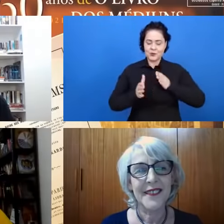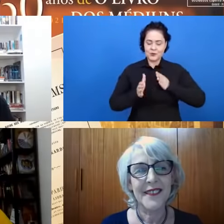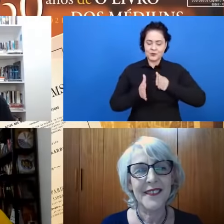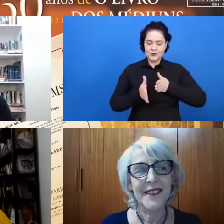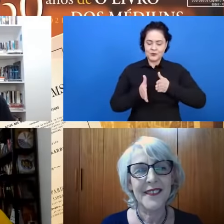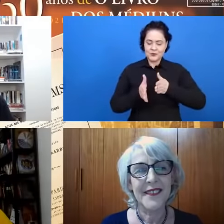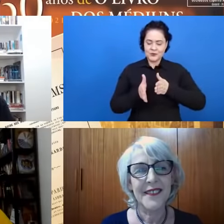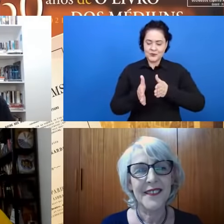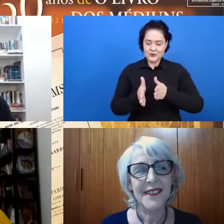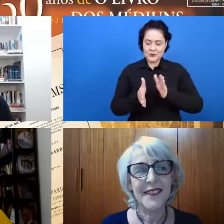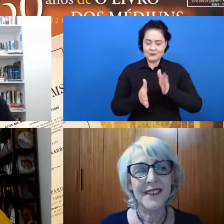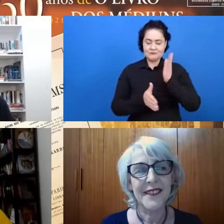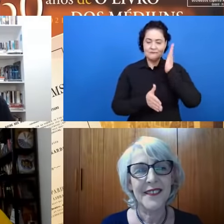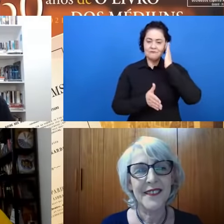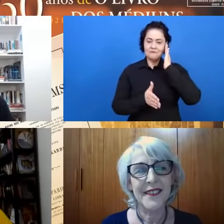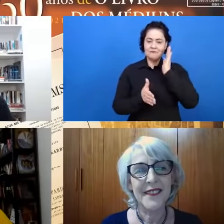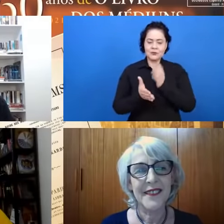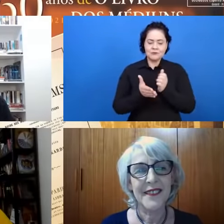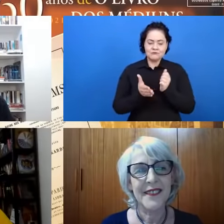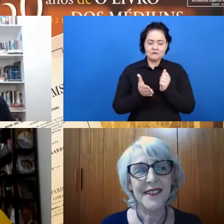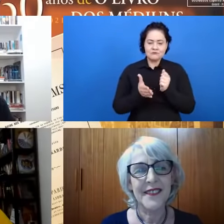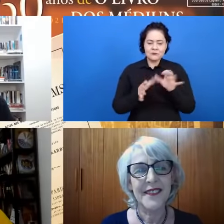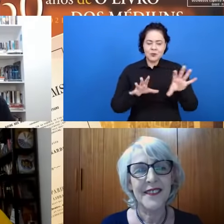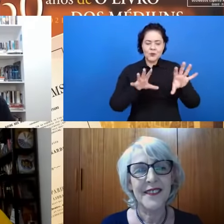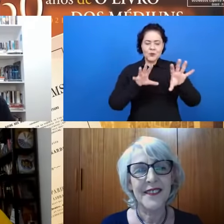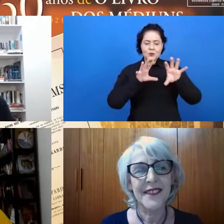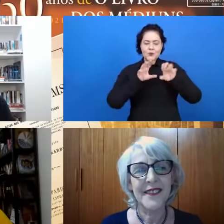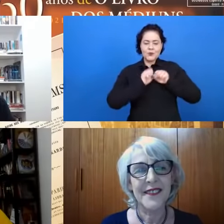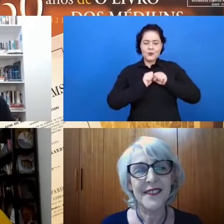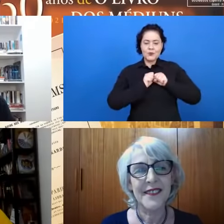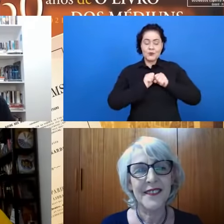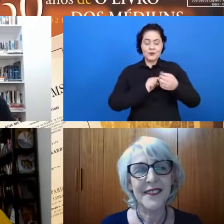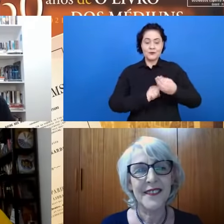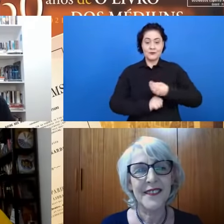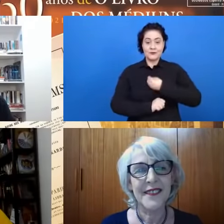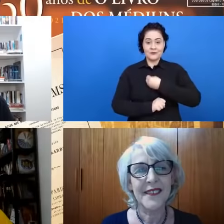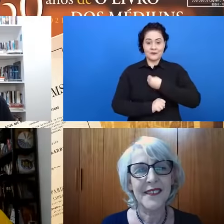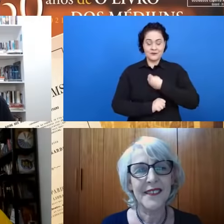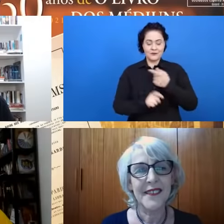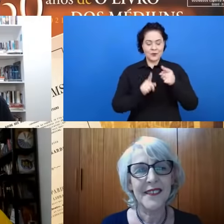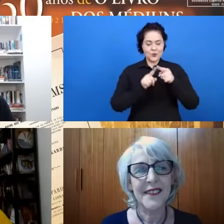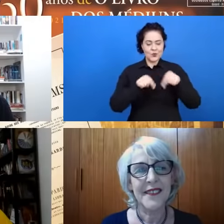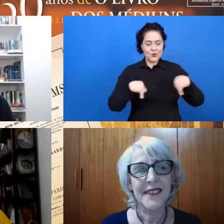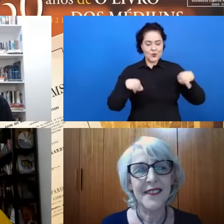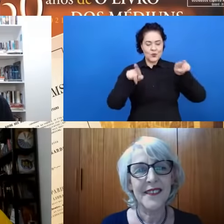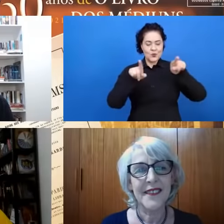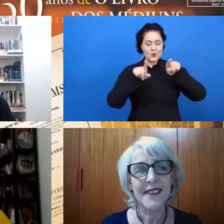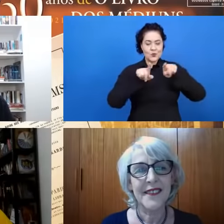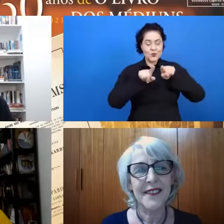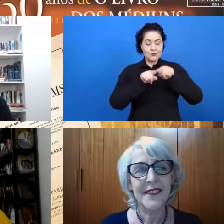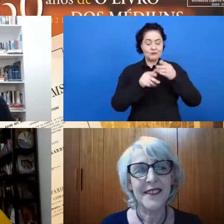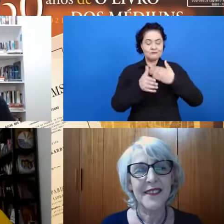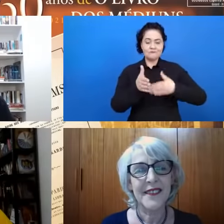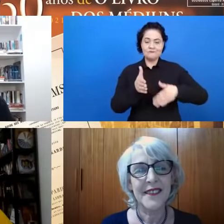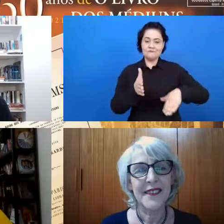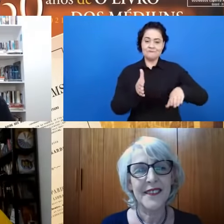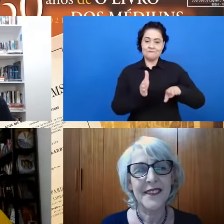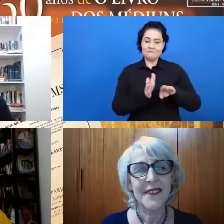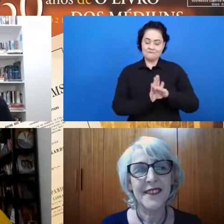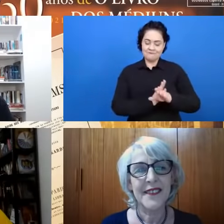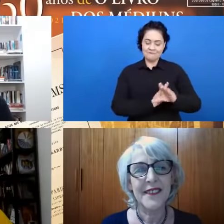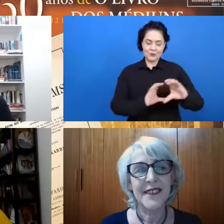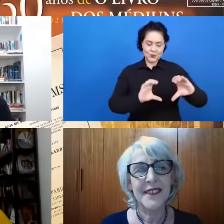que saibamos acolher as palavras de vida eterna que certamente envolvem ou chegam até o nosso